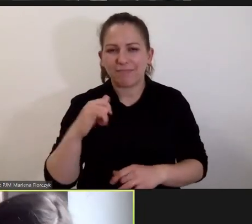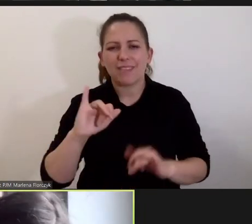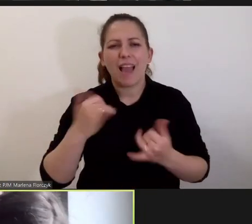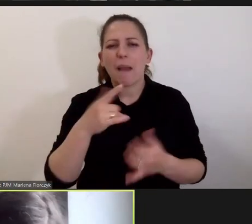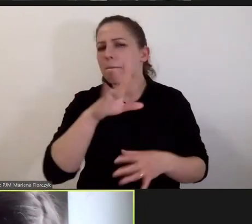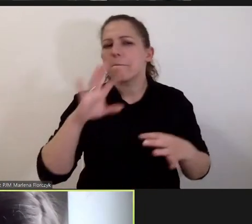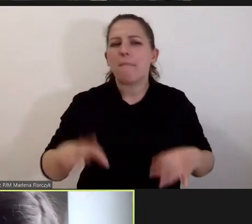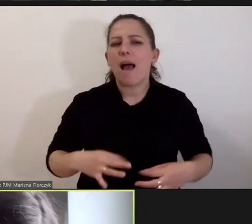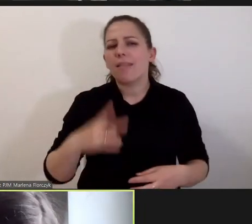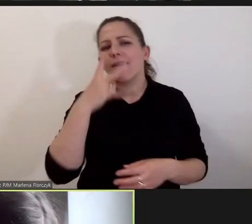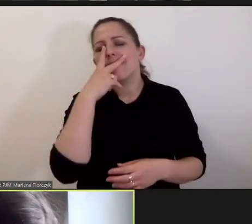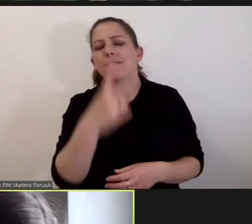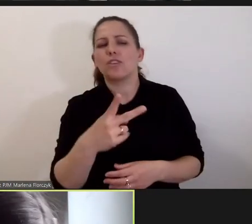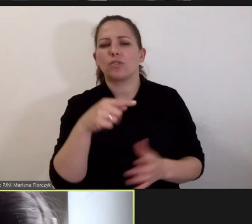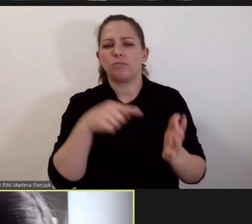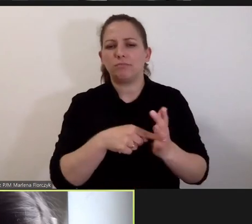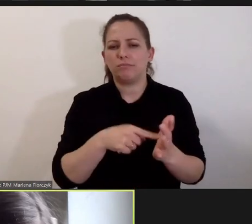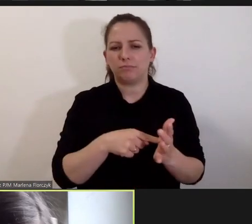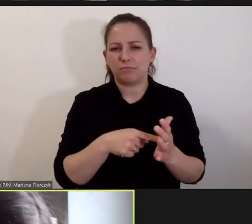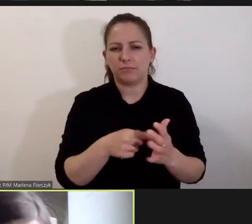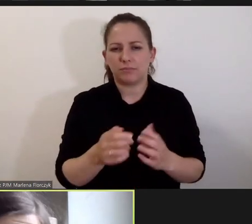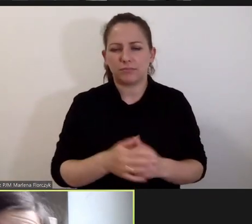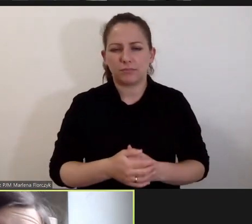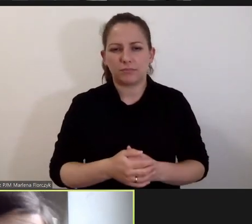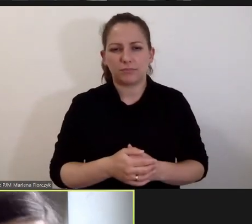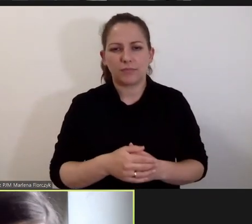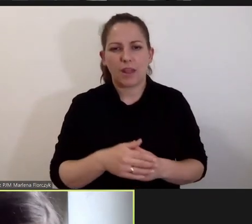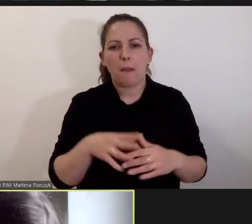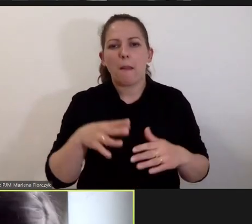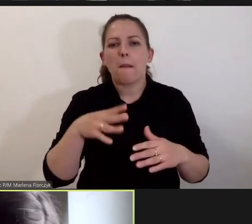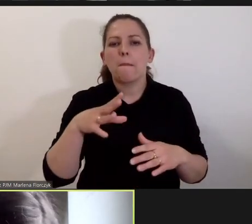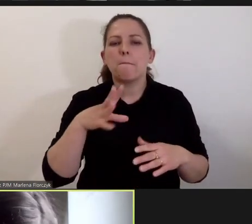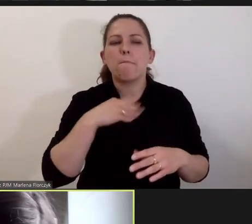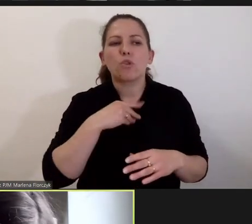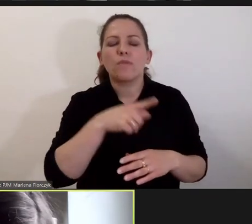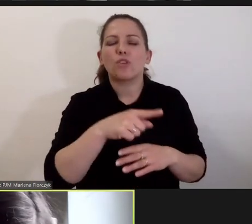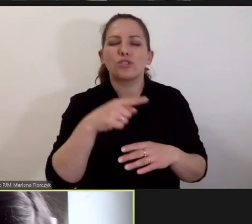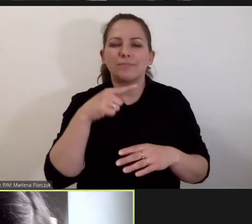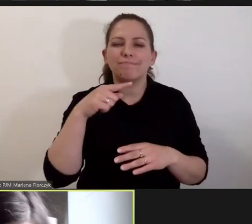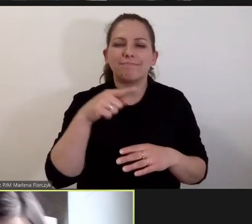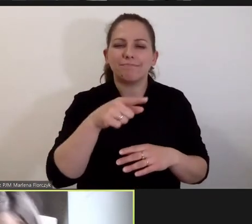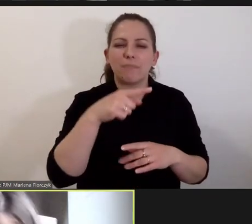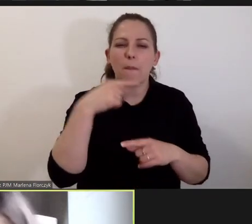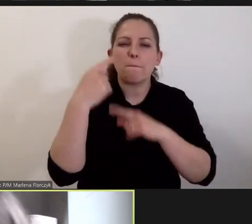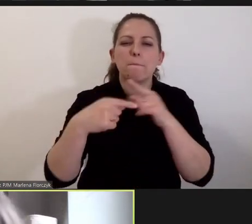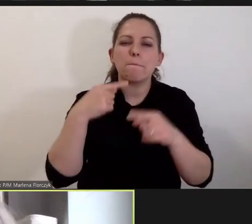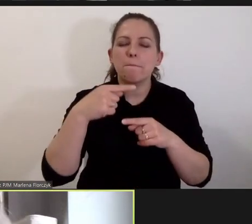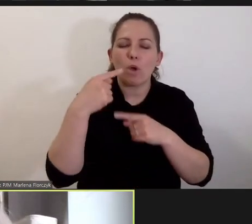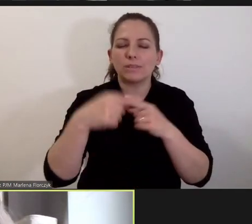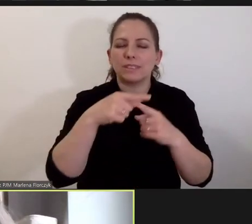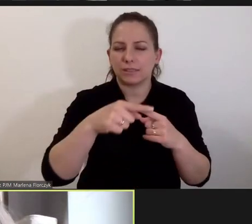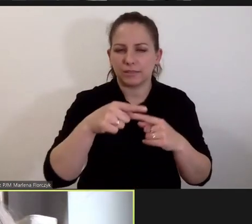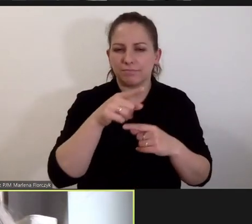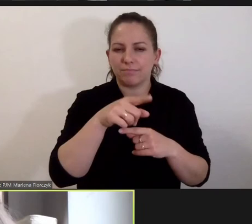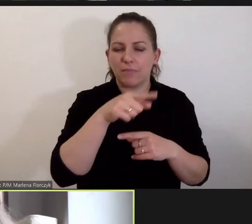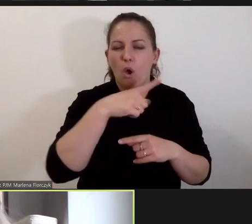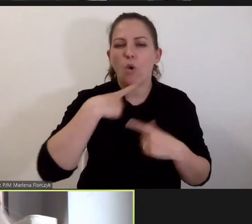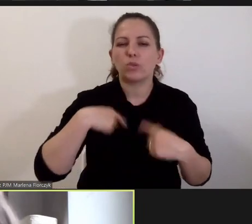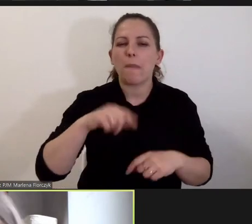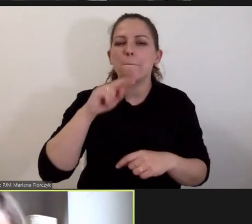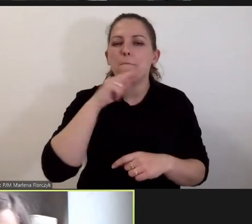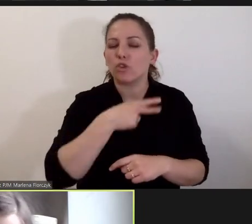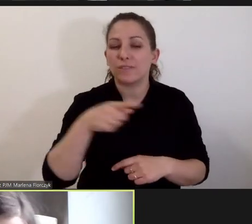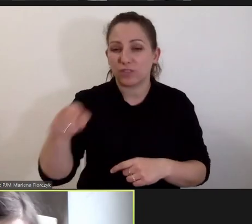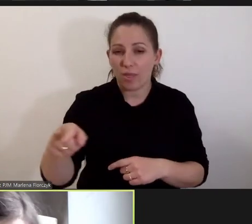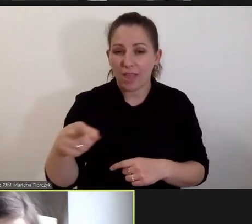Pan widzi te możliwości procesowe pokrzywdzone w postępowaniu? Ja oczywiście, to jest